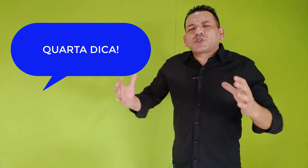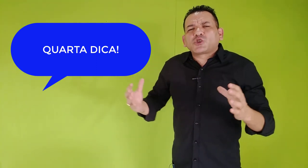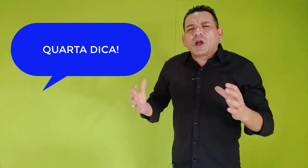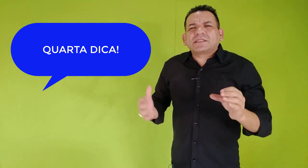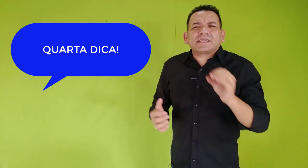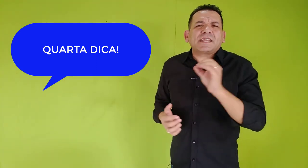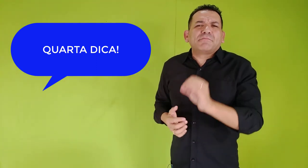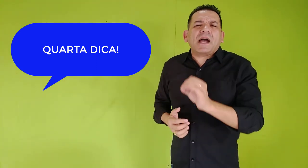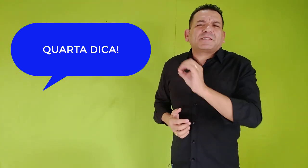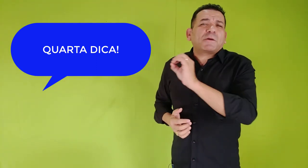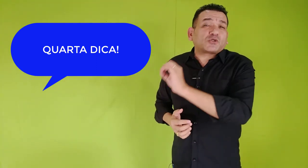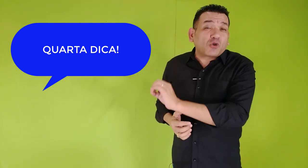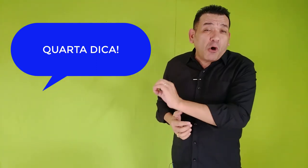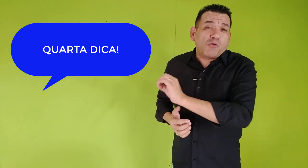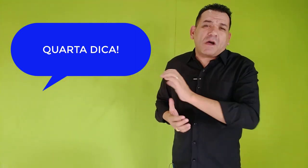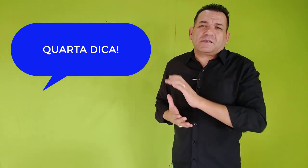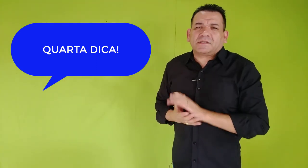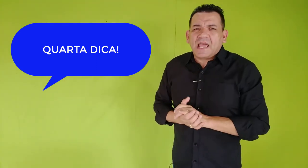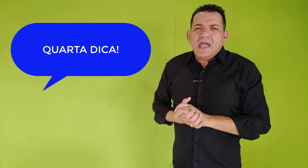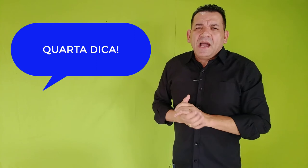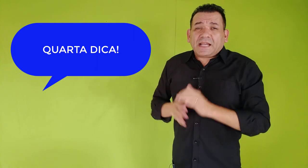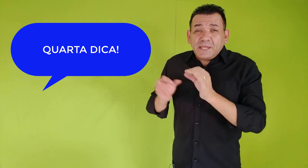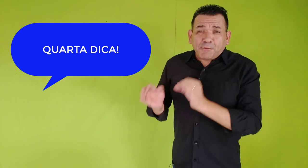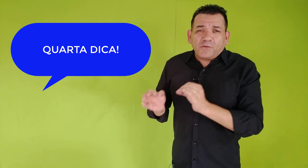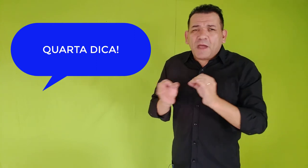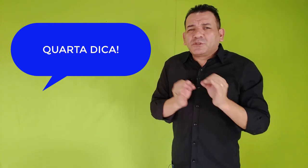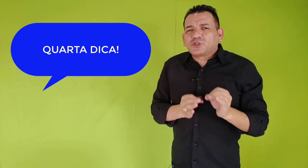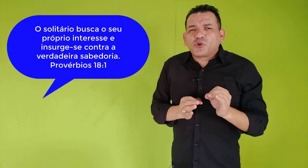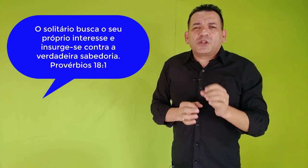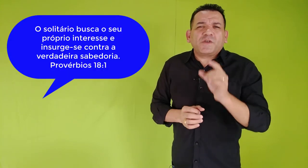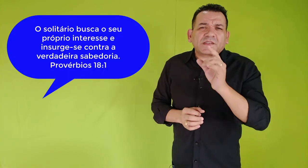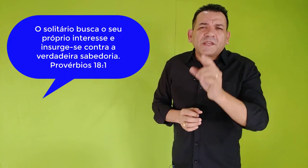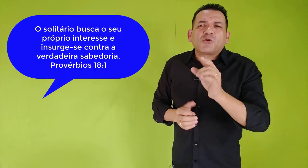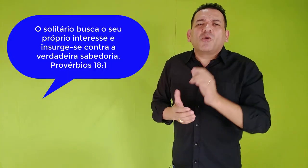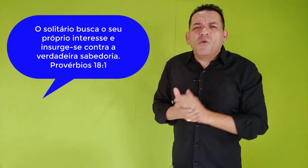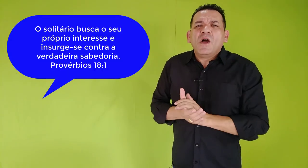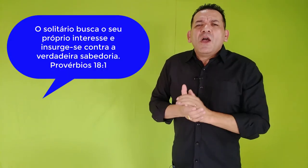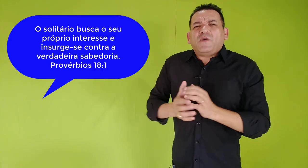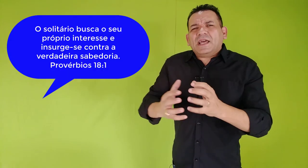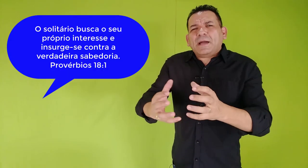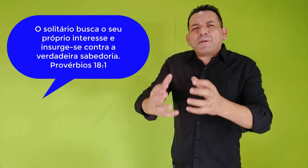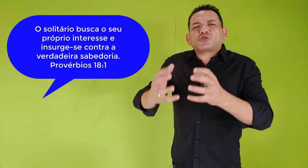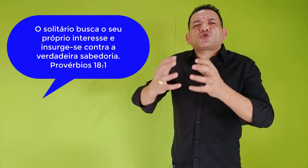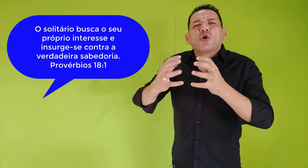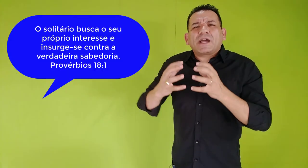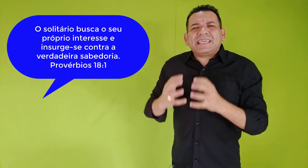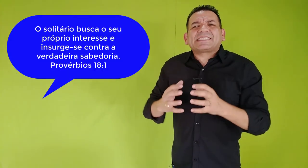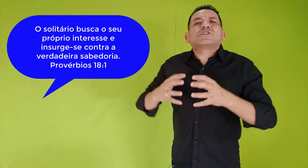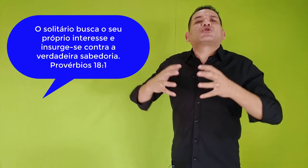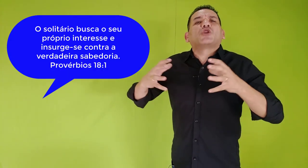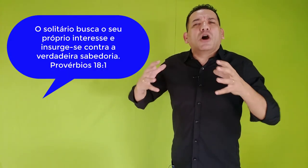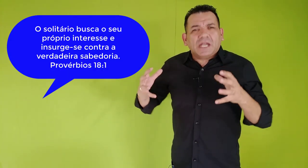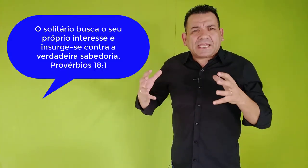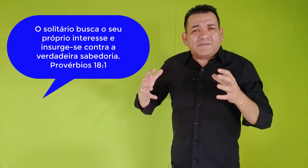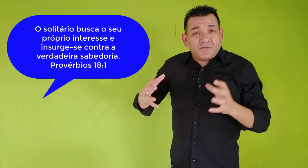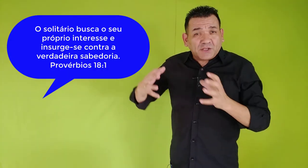isole das demais pessoas. Aqui em Provérbio 18, versículo 1, fala que a pessoa que se isola, quer viver